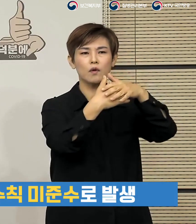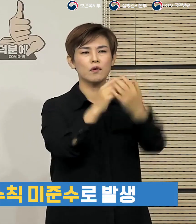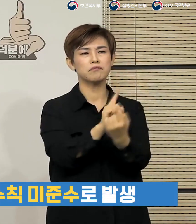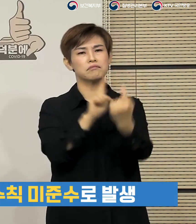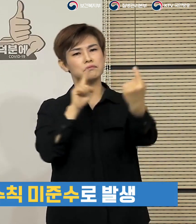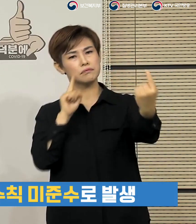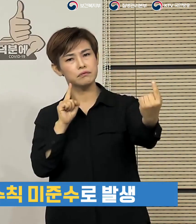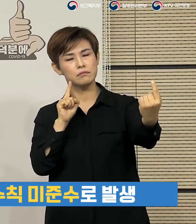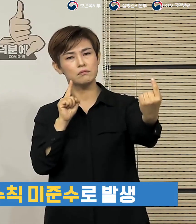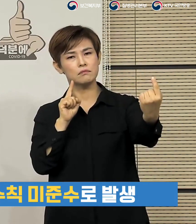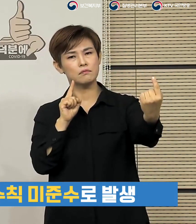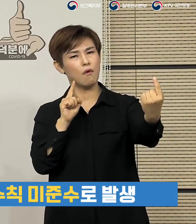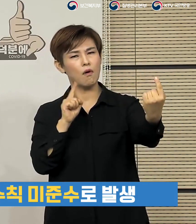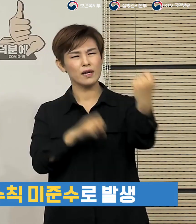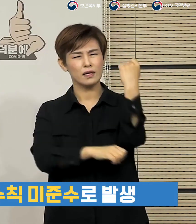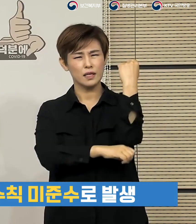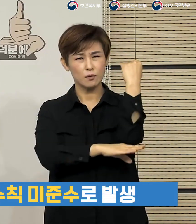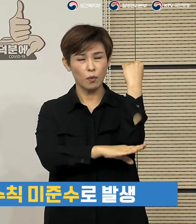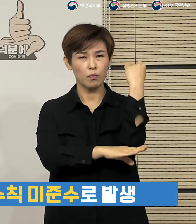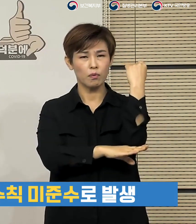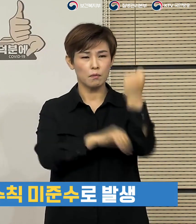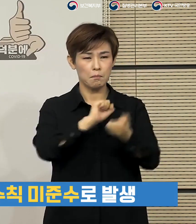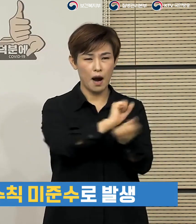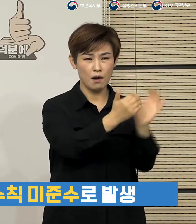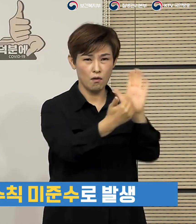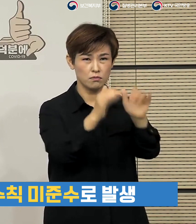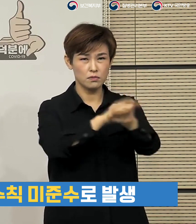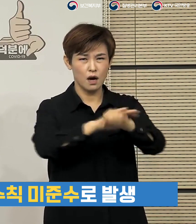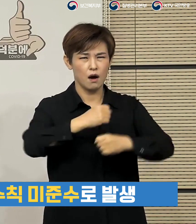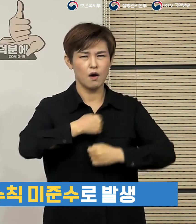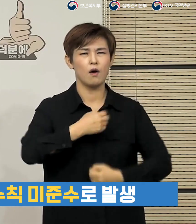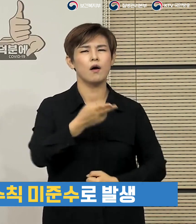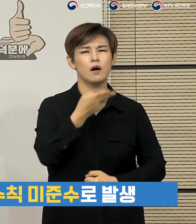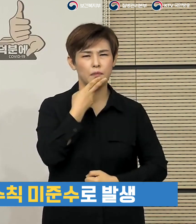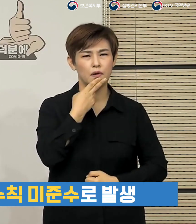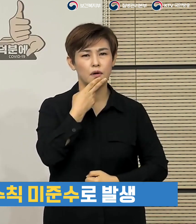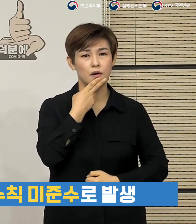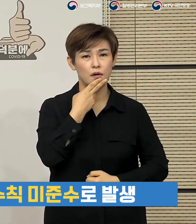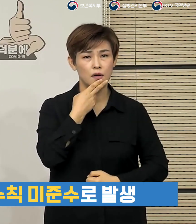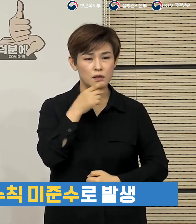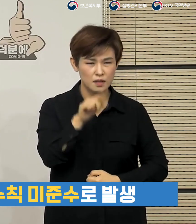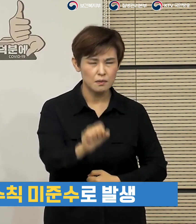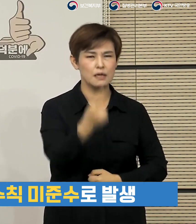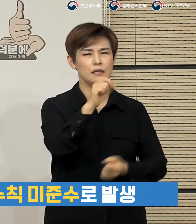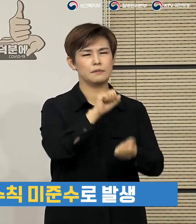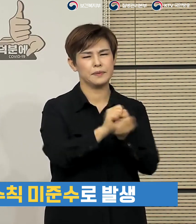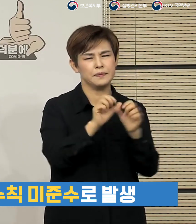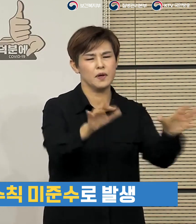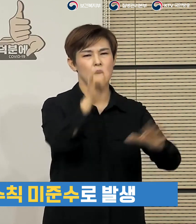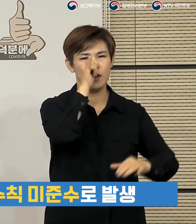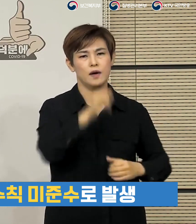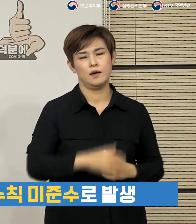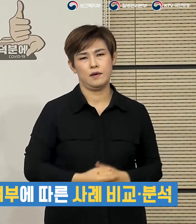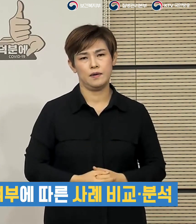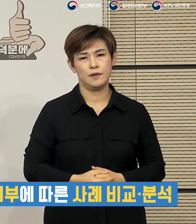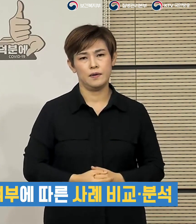등 일상의 기본적인 방역수칙을 제대로 지키지 않은 경우 피해가 컸었습니다.